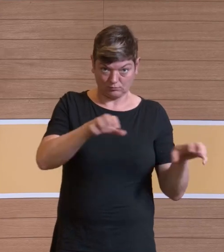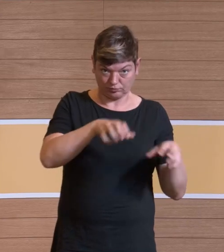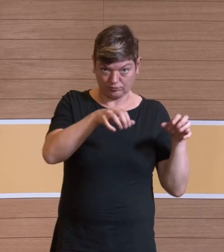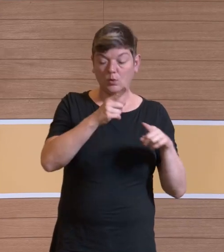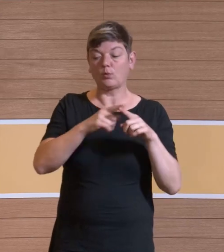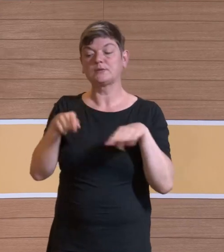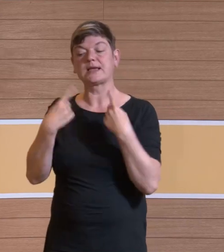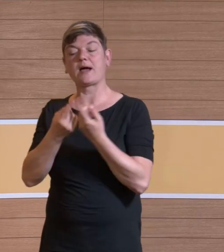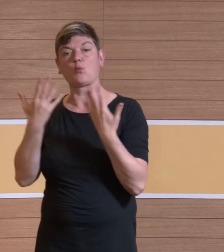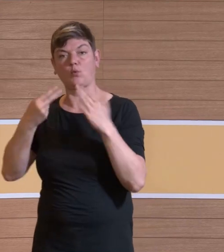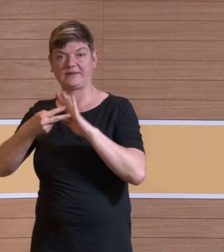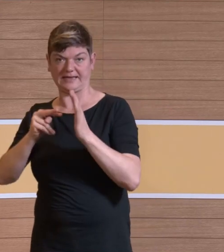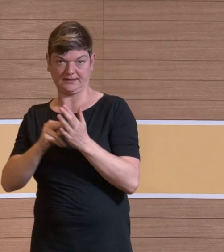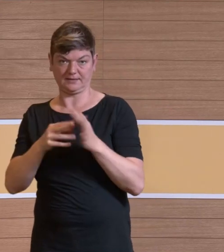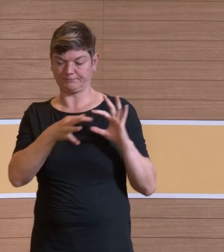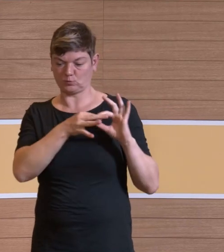Raumlufttechnik.